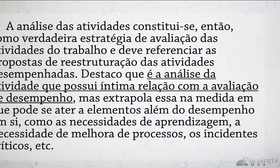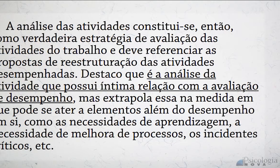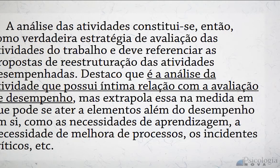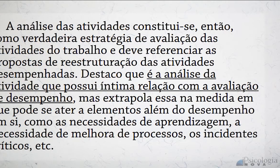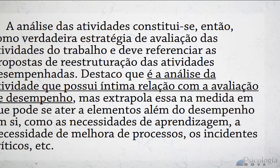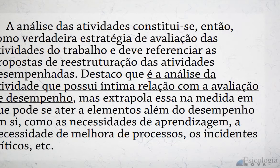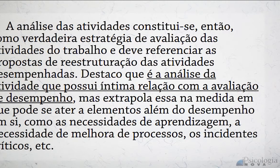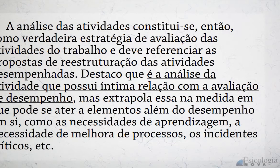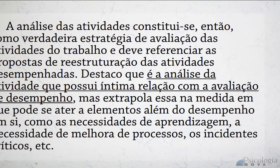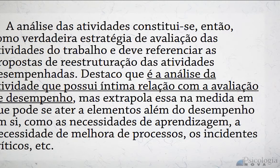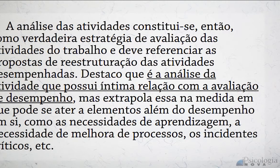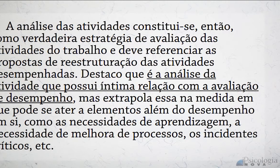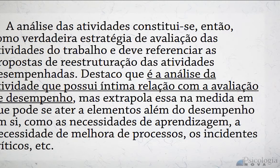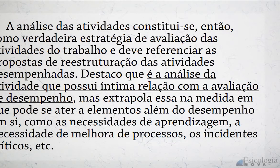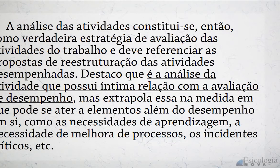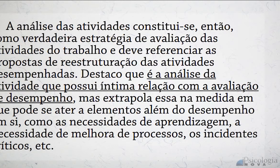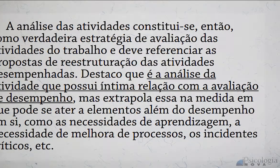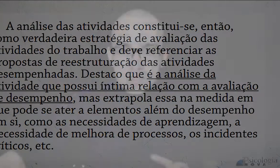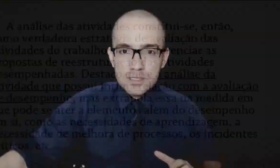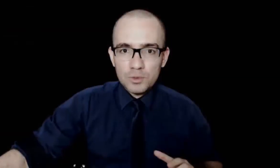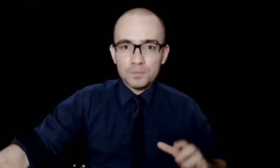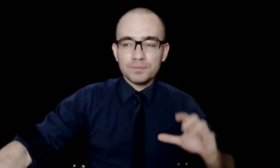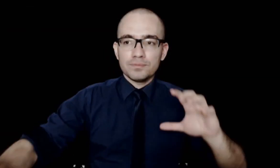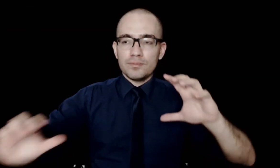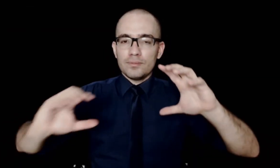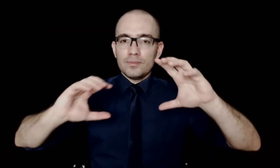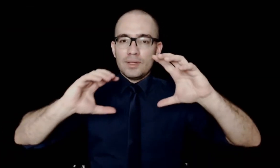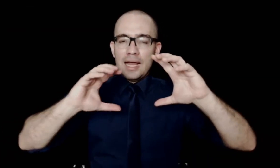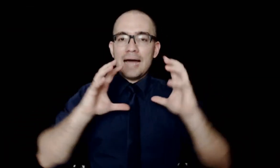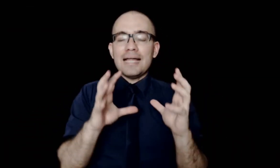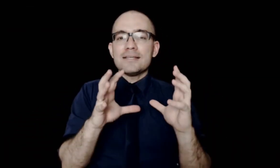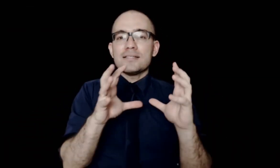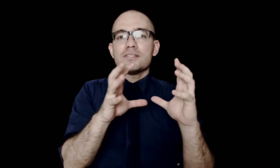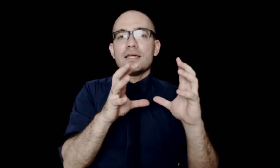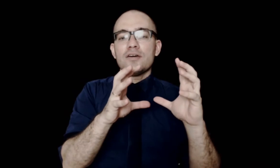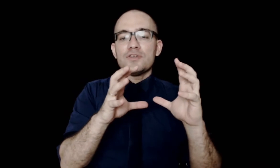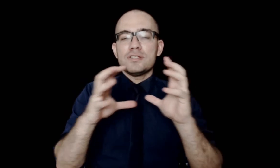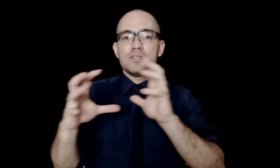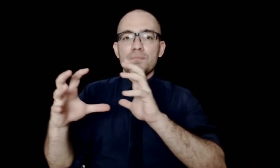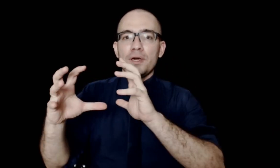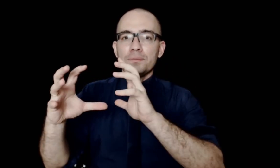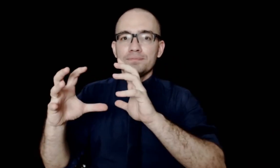Olha só, isso aqui é seríssimo. Análise das tarefas e desempenho.